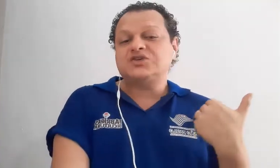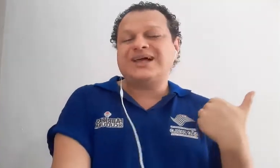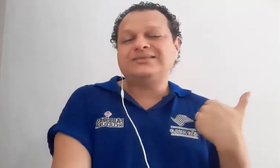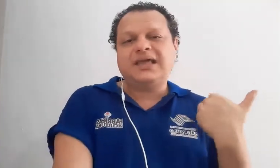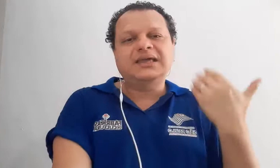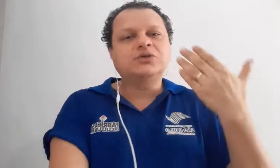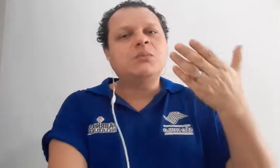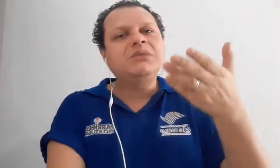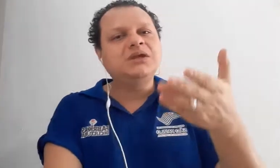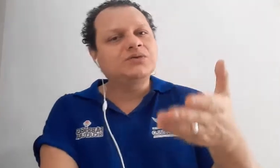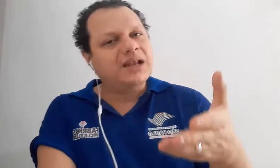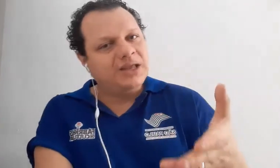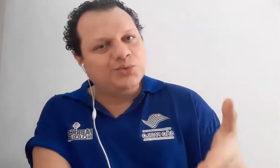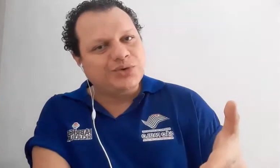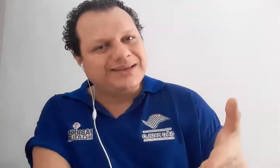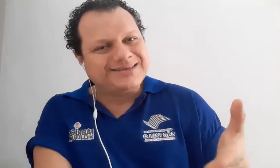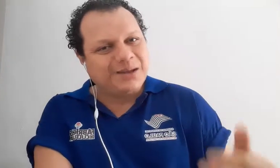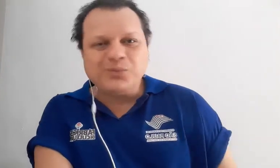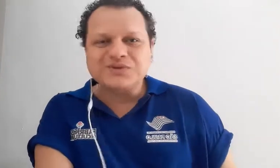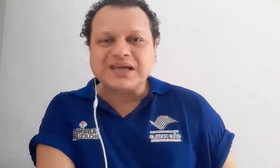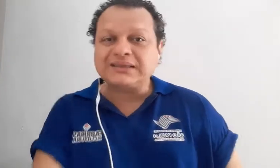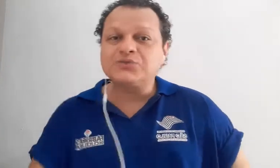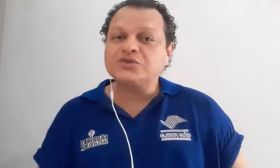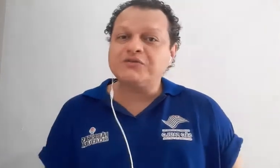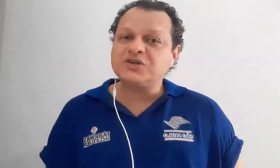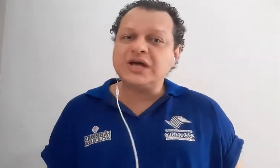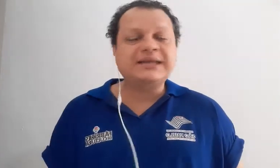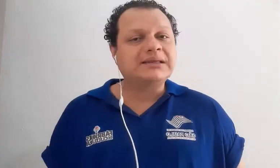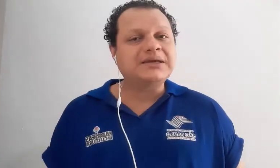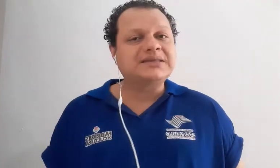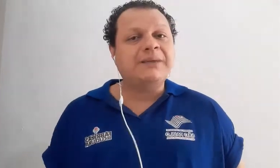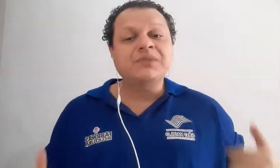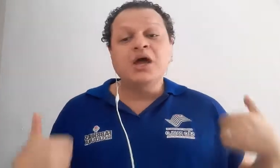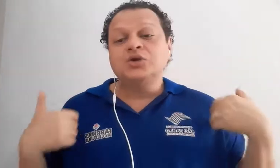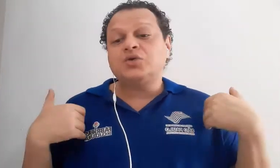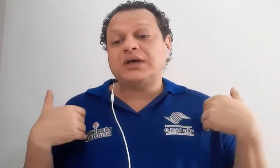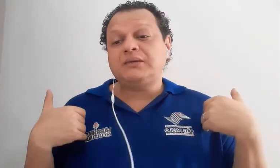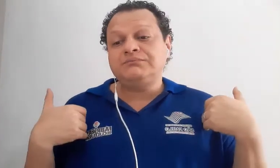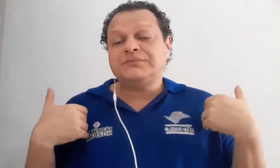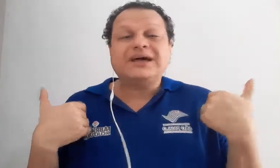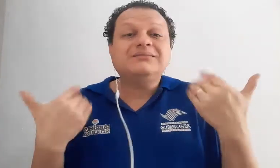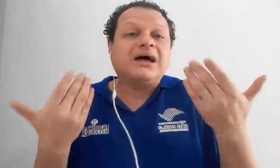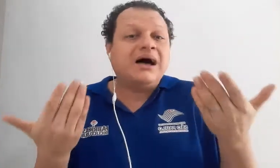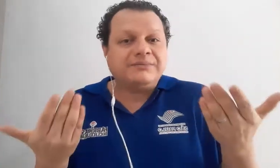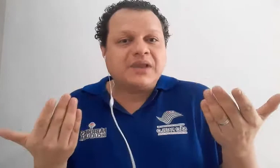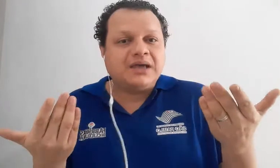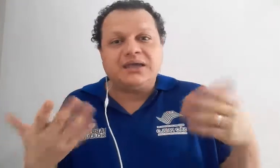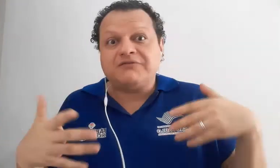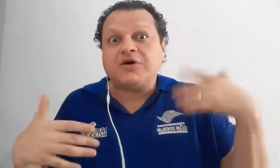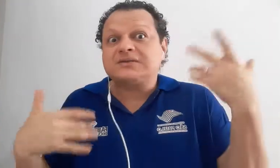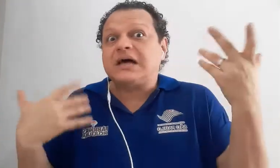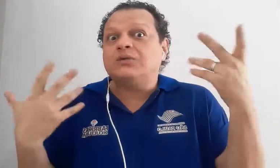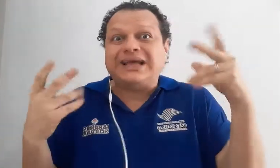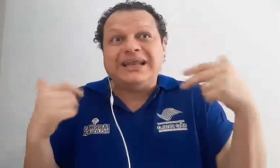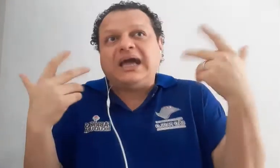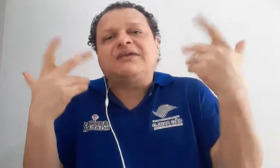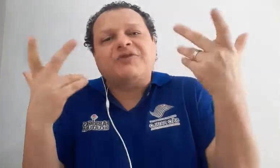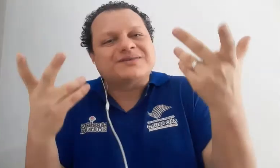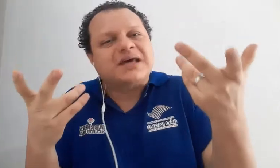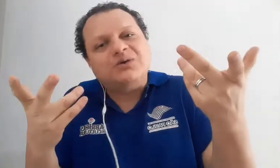já tenha domínio da leitura desta música. Então, solfejar nada mais é do que cantar, aí em voz alta, ler em voz alta,